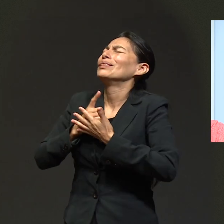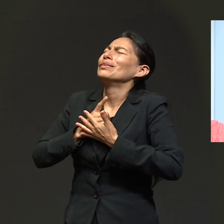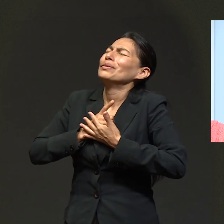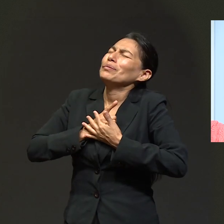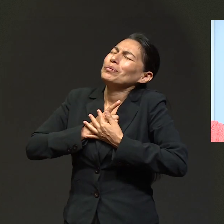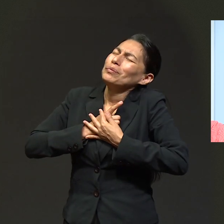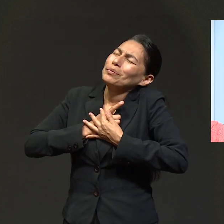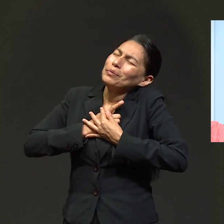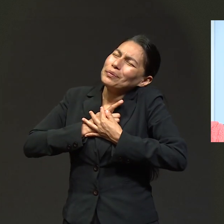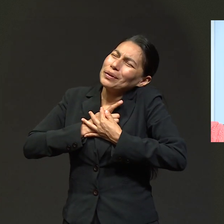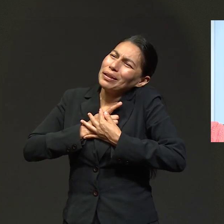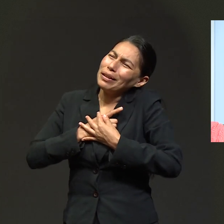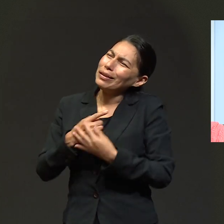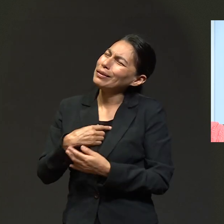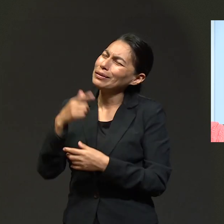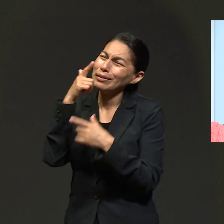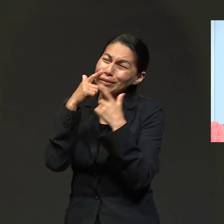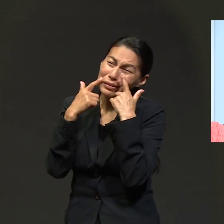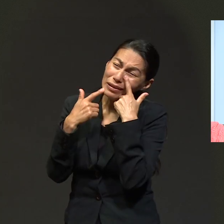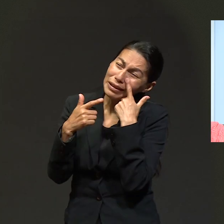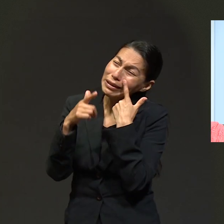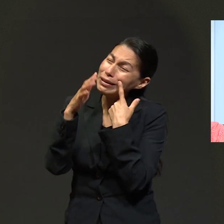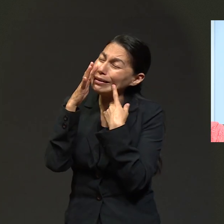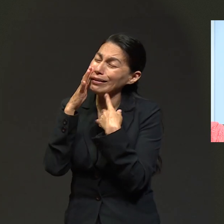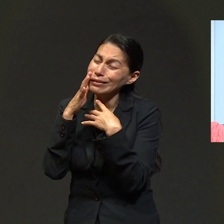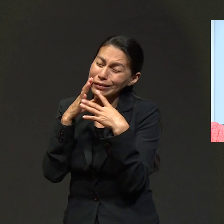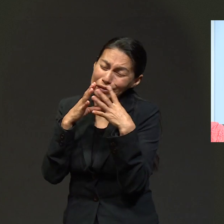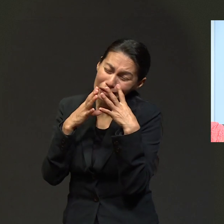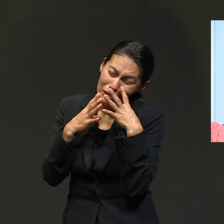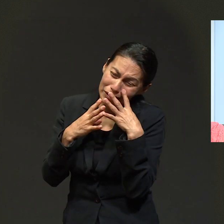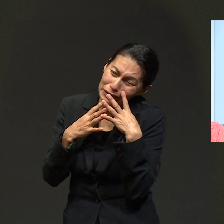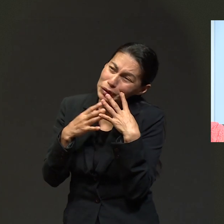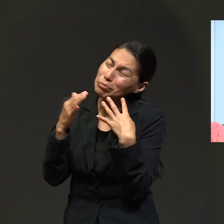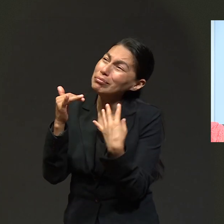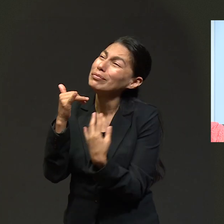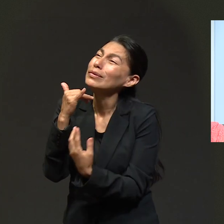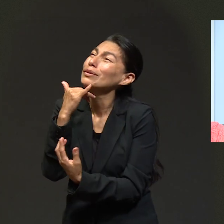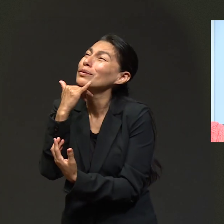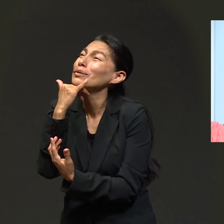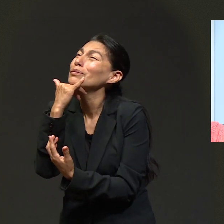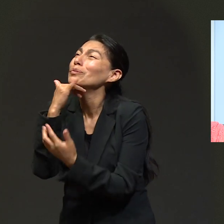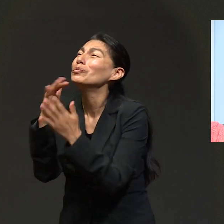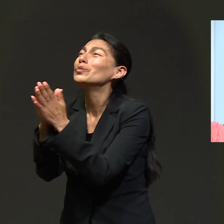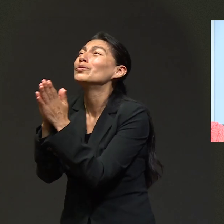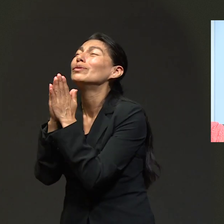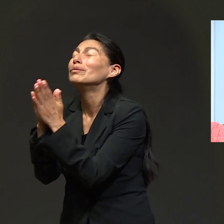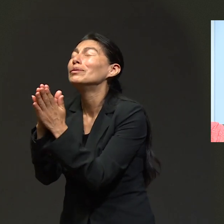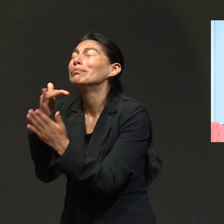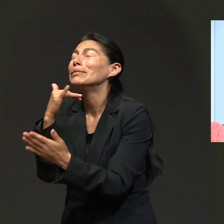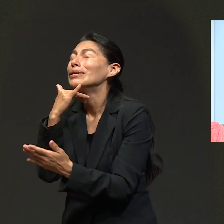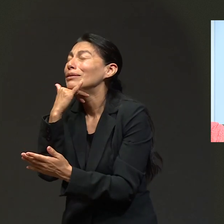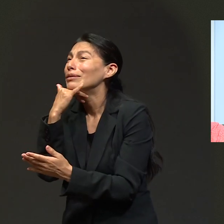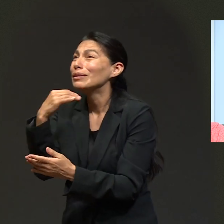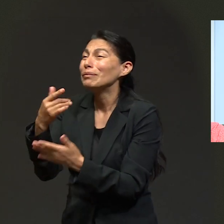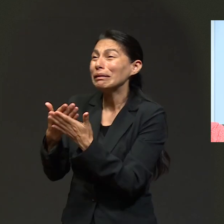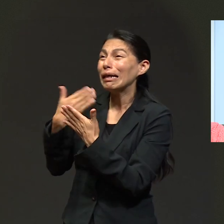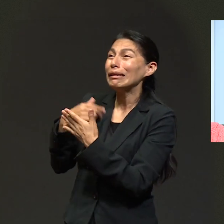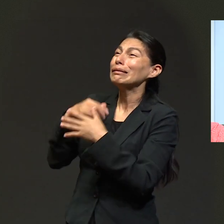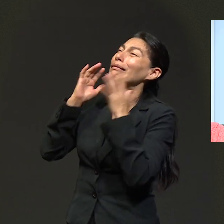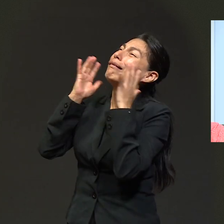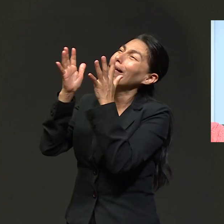Dios está para mí. Me acuerdo que volví a llorar como no tiene idea, pero pidiéndole perdón a Dios.